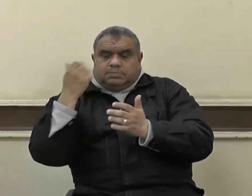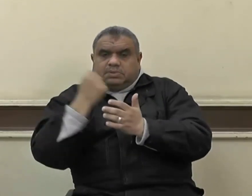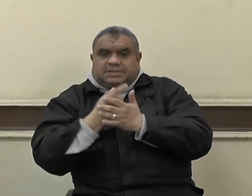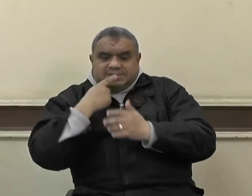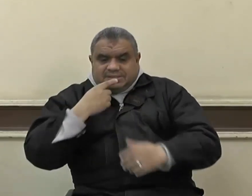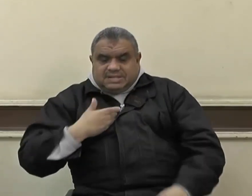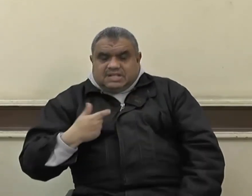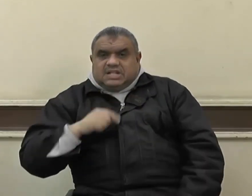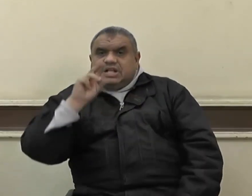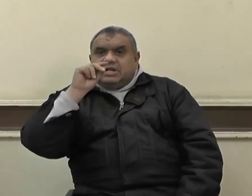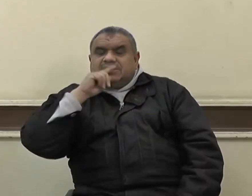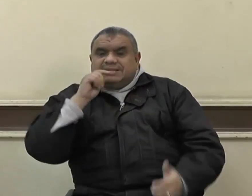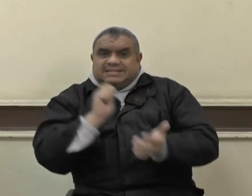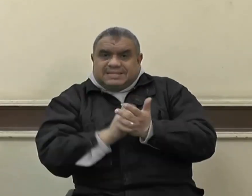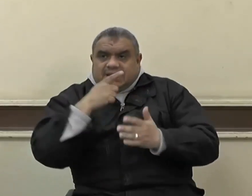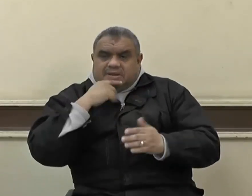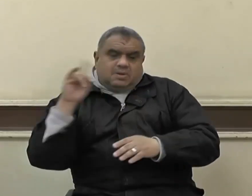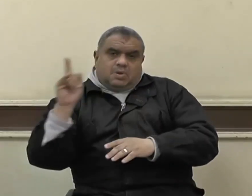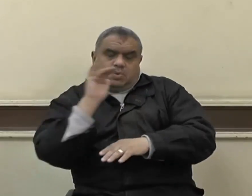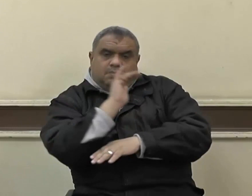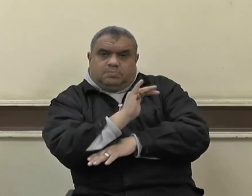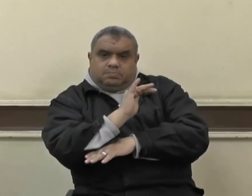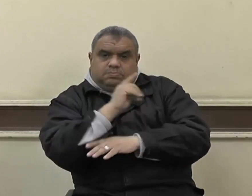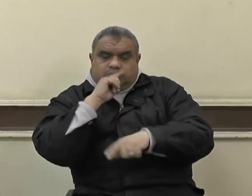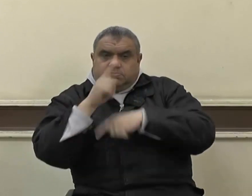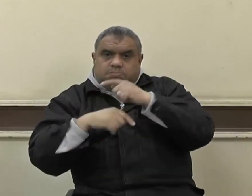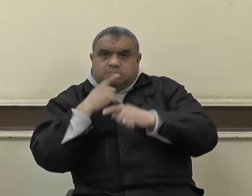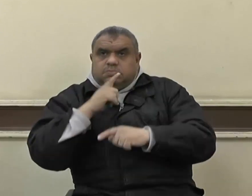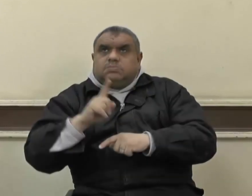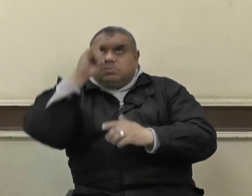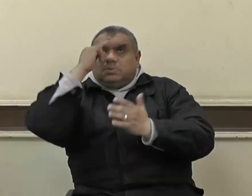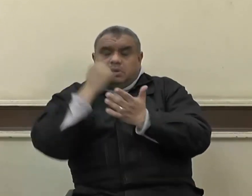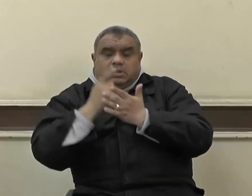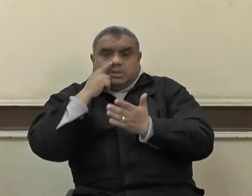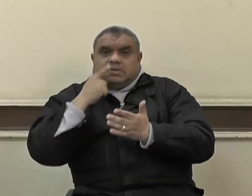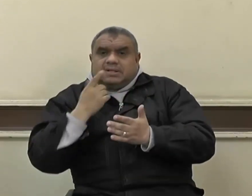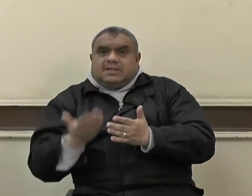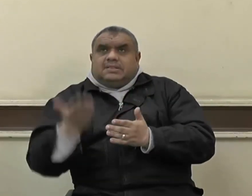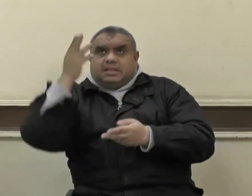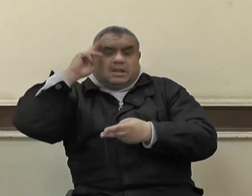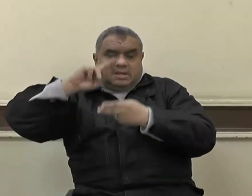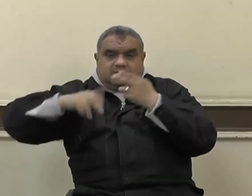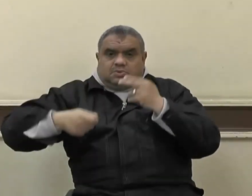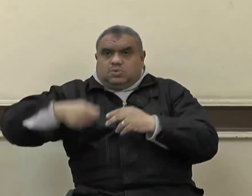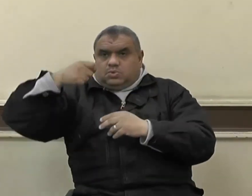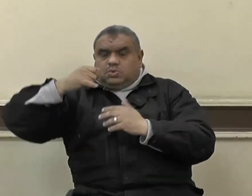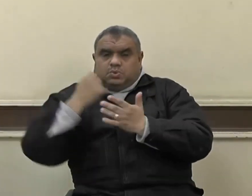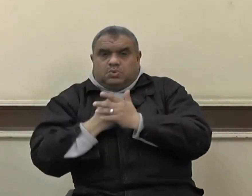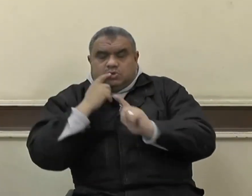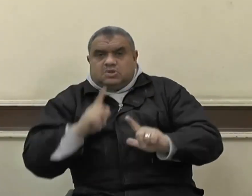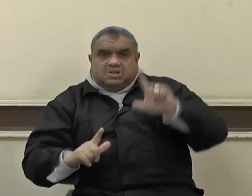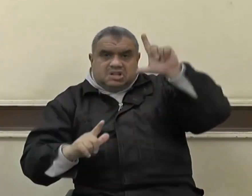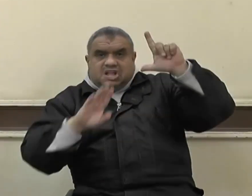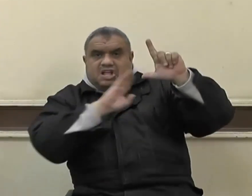وإن قل عملهم قال تعالى والذين آمنوا وتبعتهم